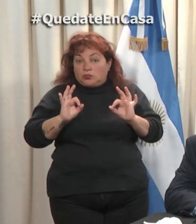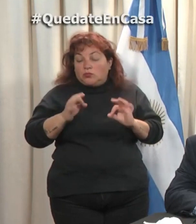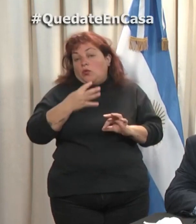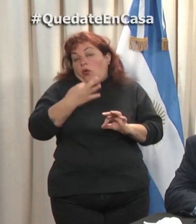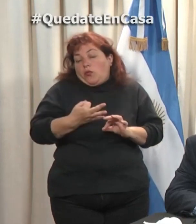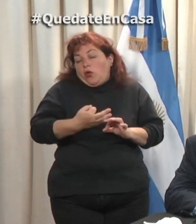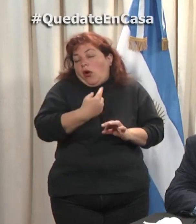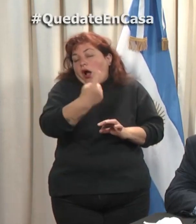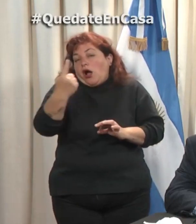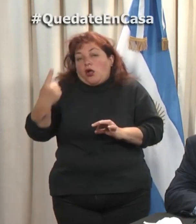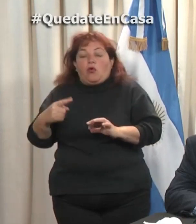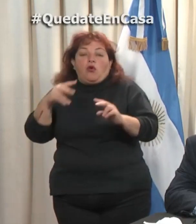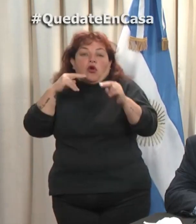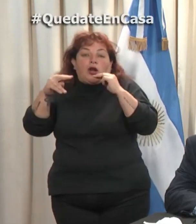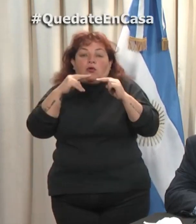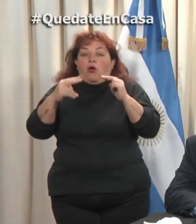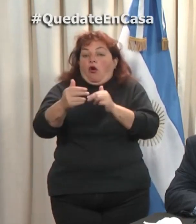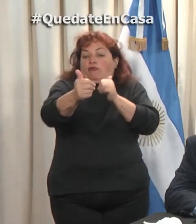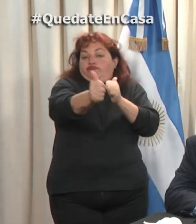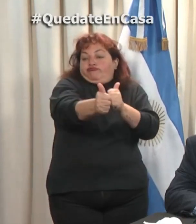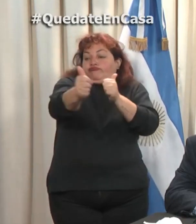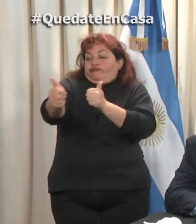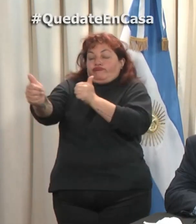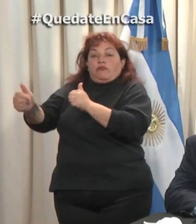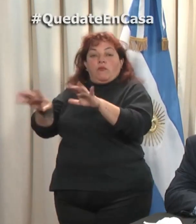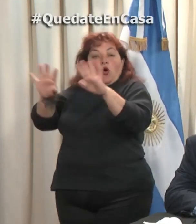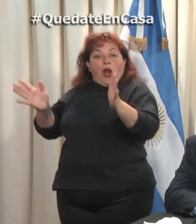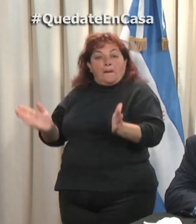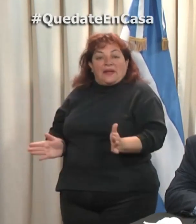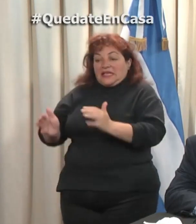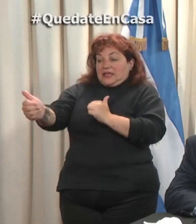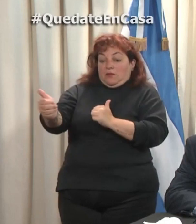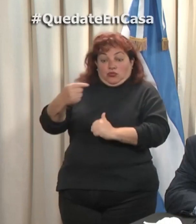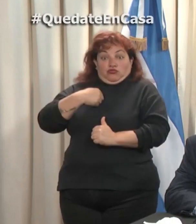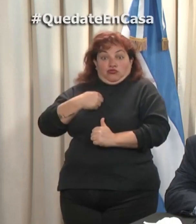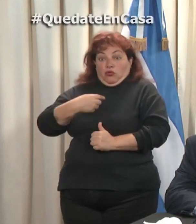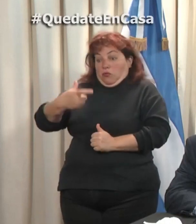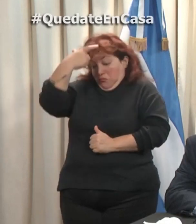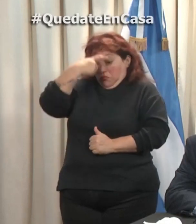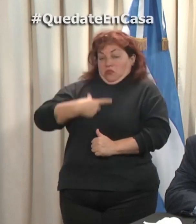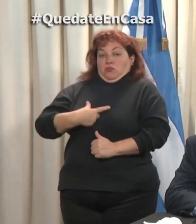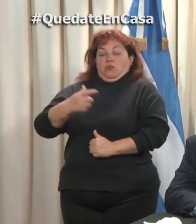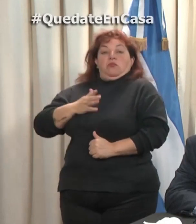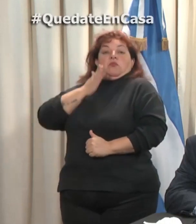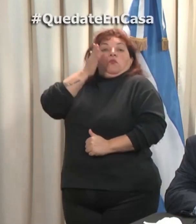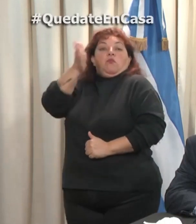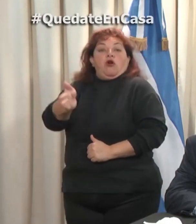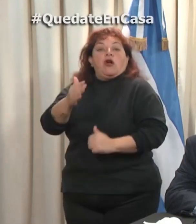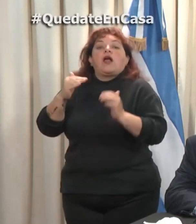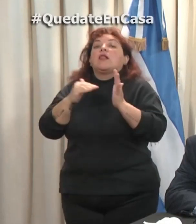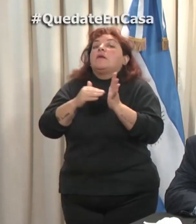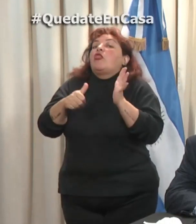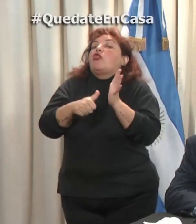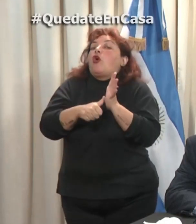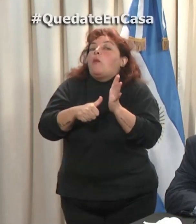supuesto que cada sector gastronómico va a mantener distancia entre cada una de las mesas, pero yo como ciudadano tendré que concurrir el día que me toca mi